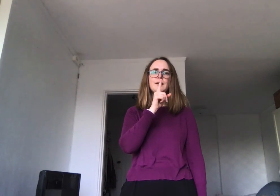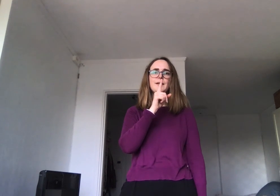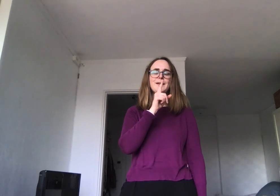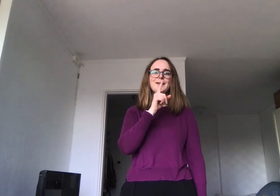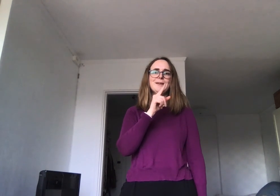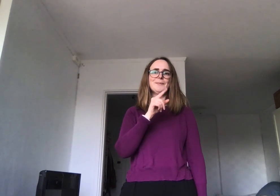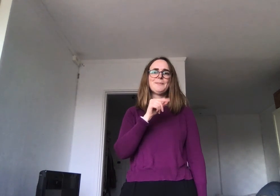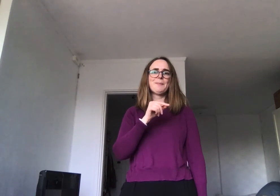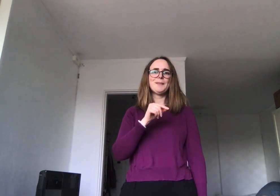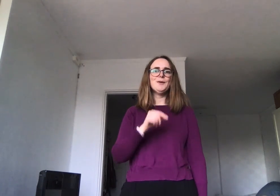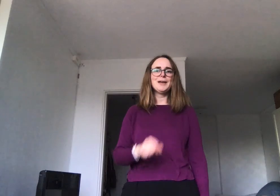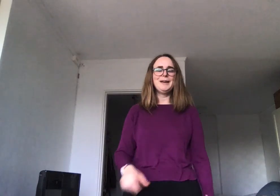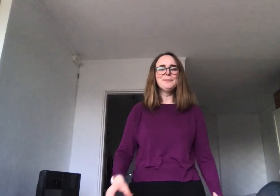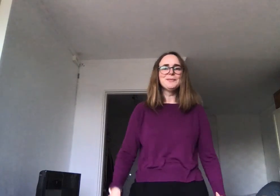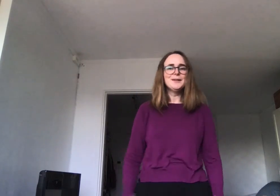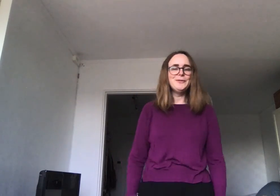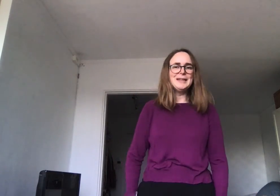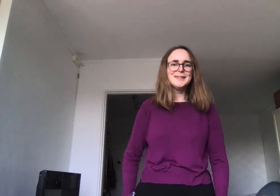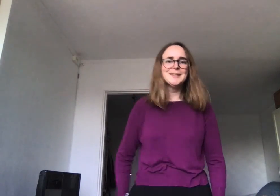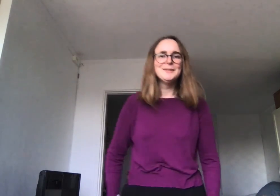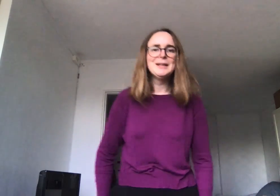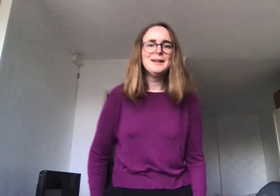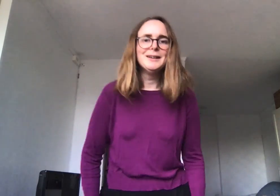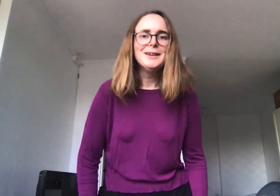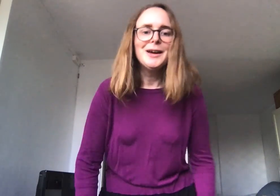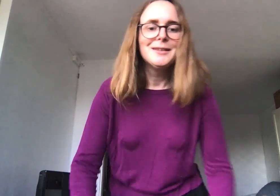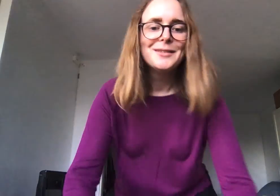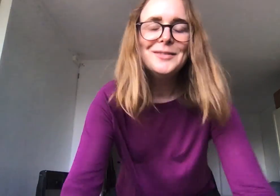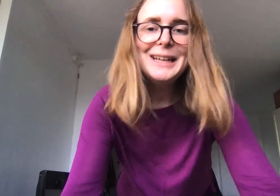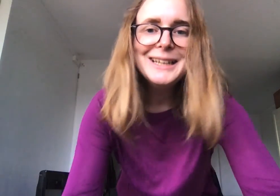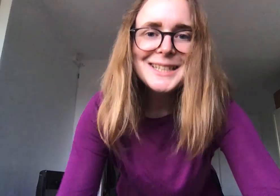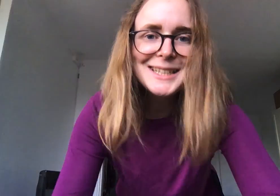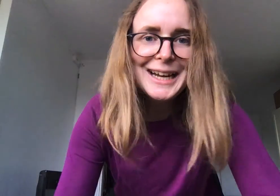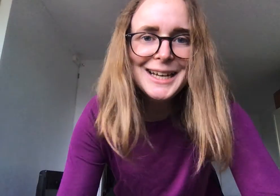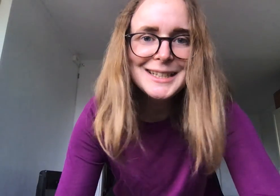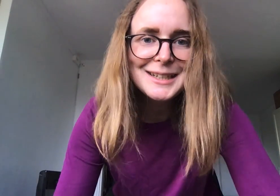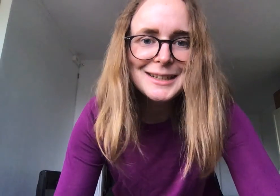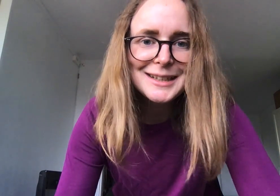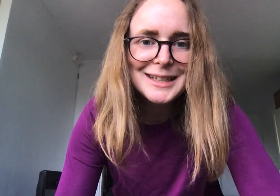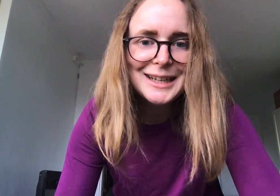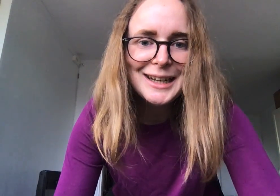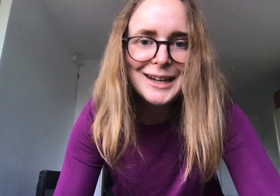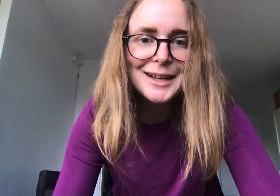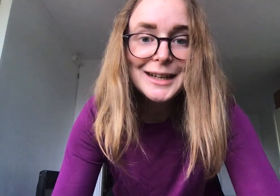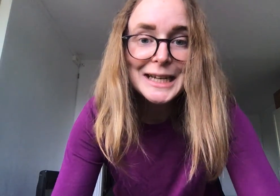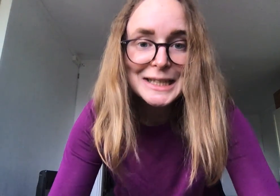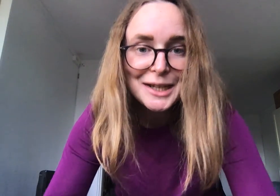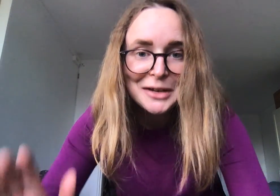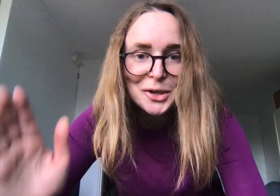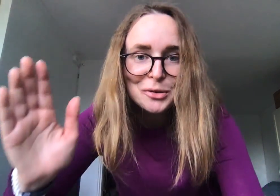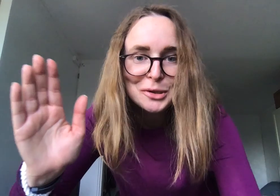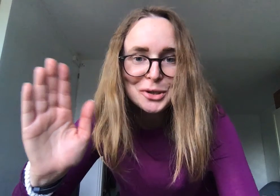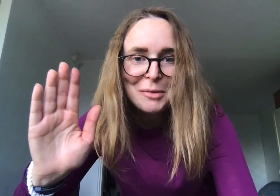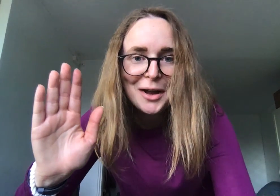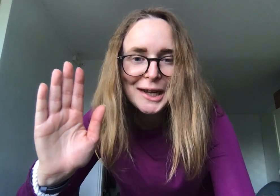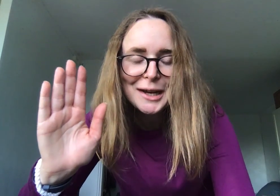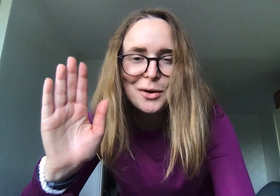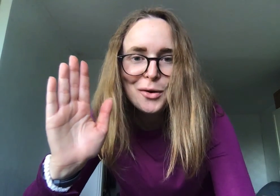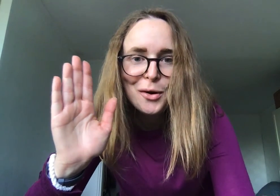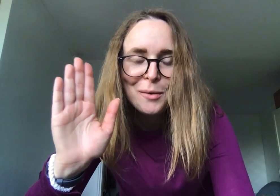Ok, fint. Vi ses til neste video som handler om